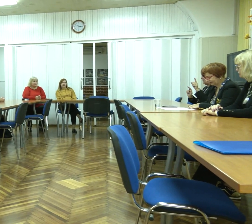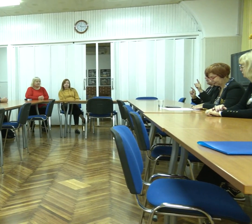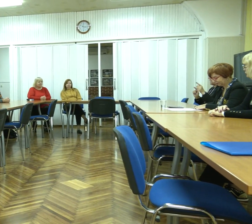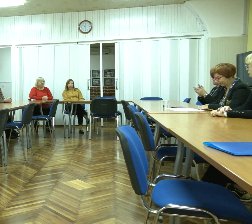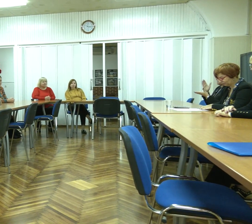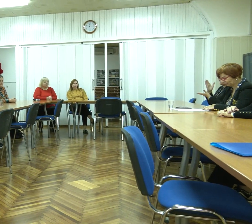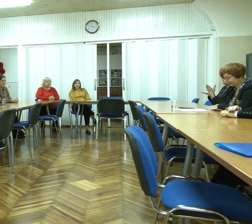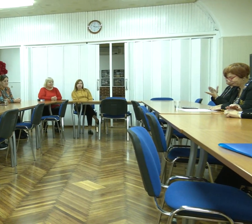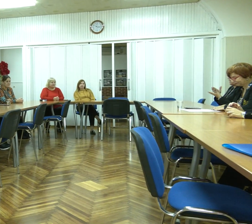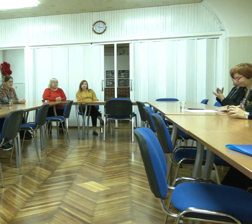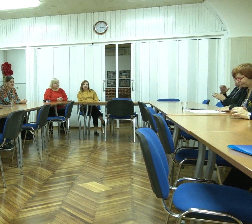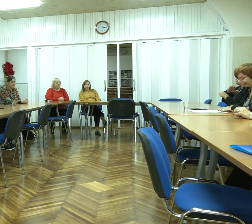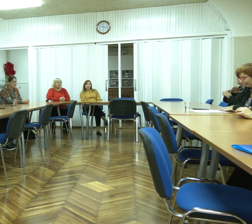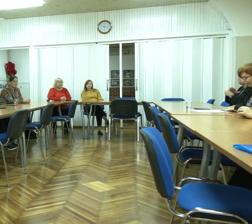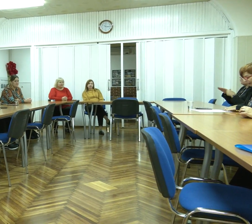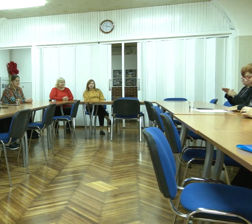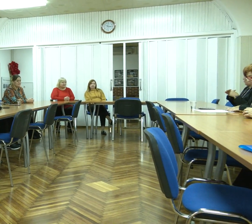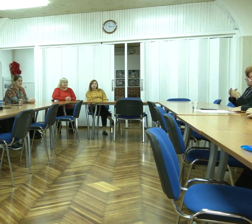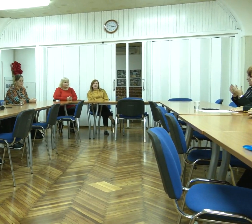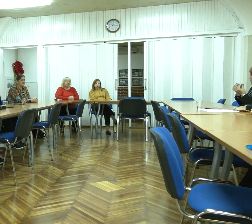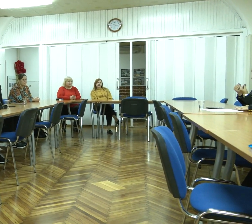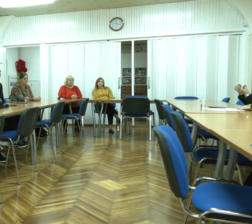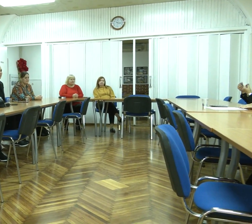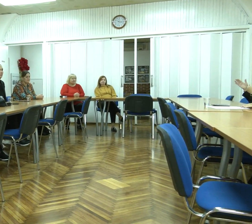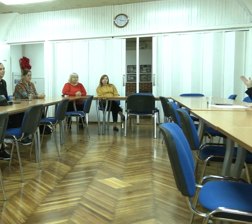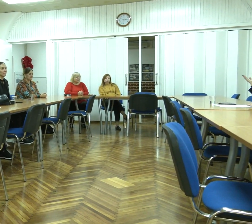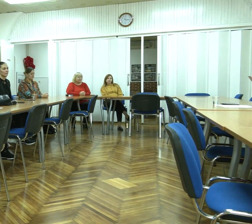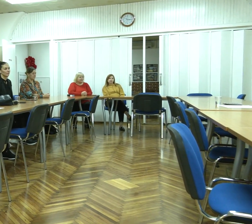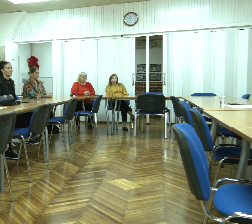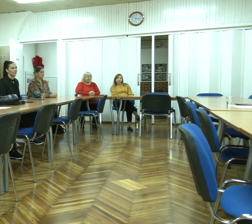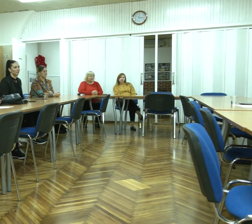prostorijama pridodala i svoja sredstva, točnije 1400 eura. Hvala što pratite.